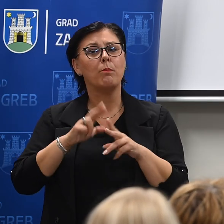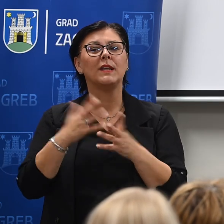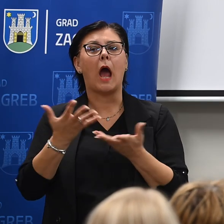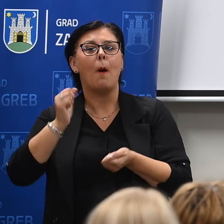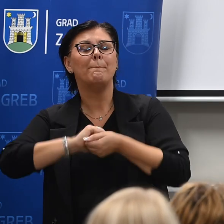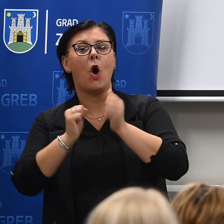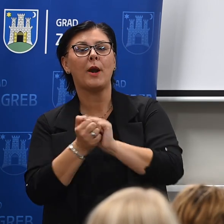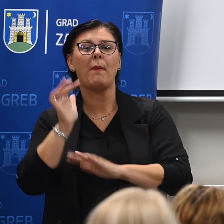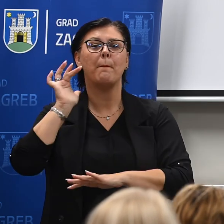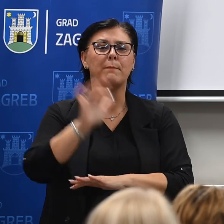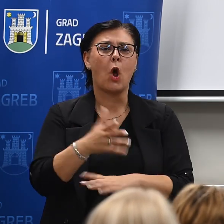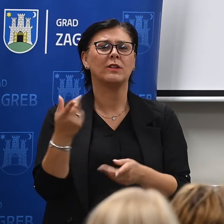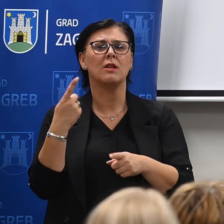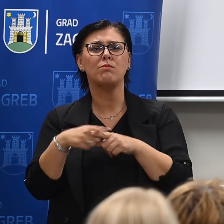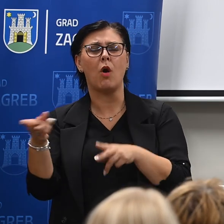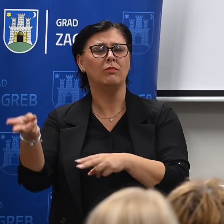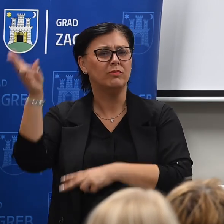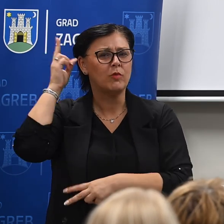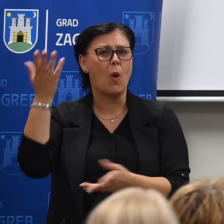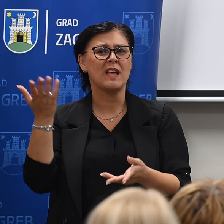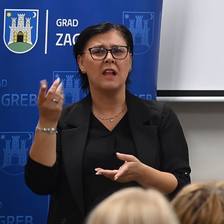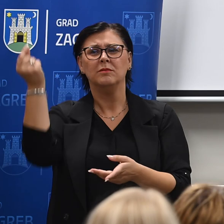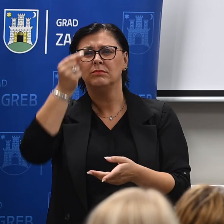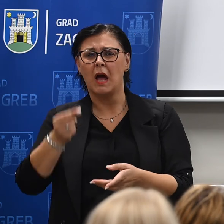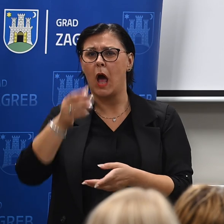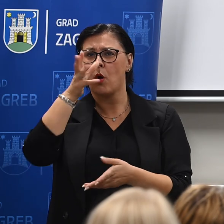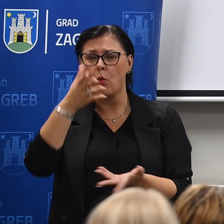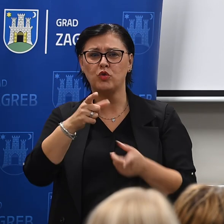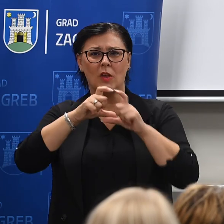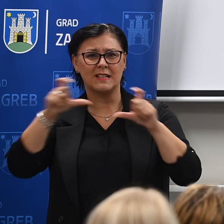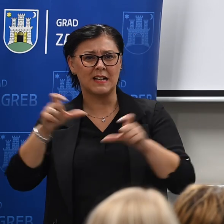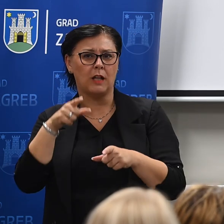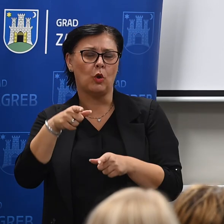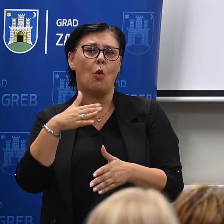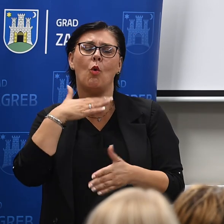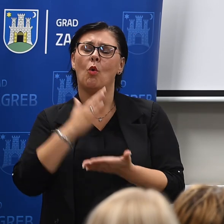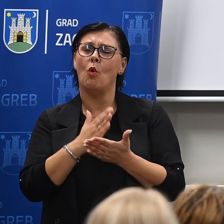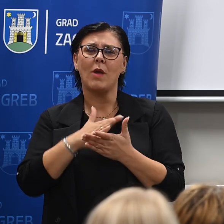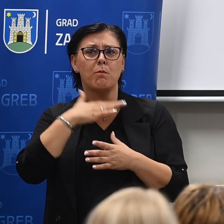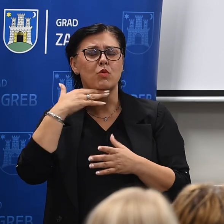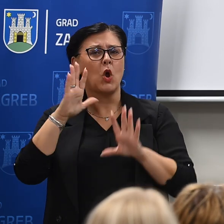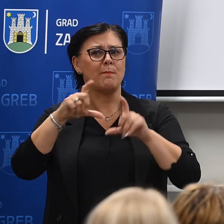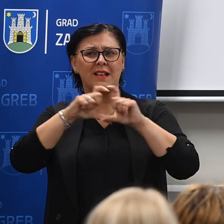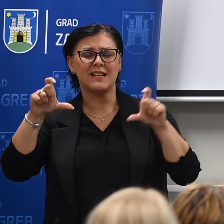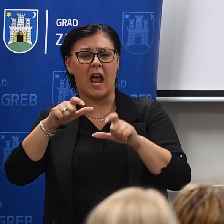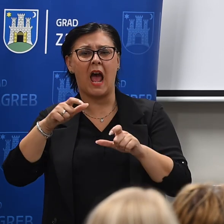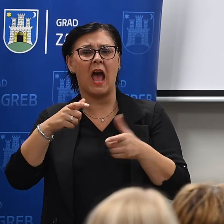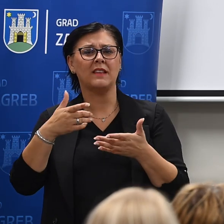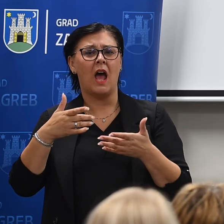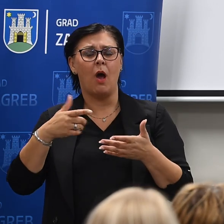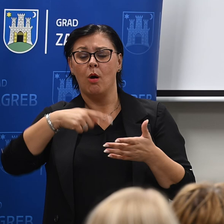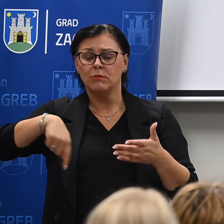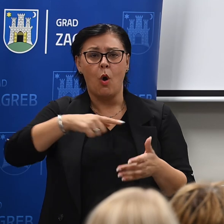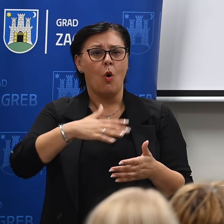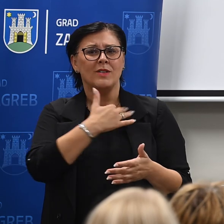protiv grafita u smislu vandaliziranja zapravo zgrada, posebno znamo da je to problem u donjem i godnjem gradu, koji traje već